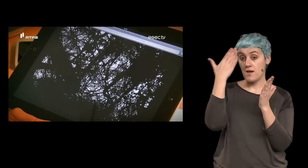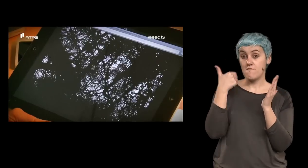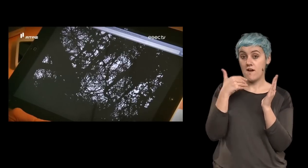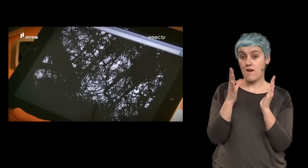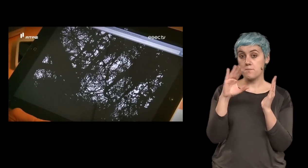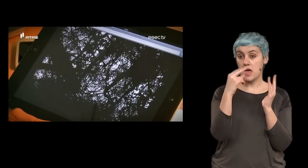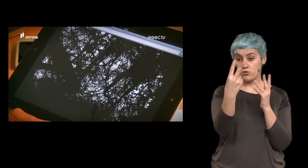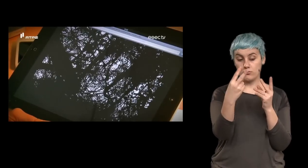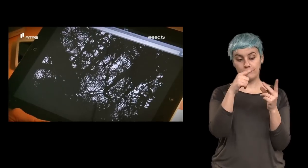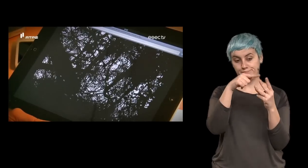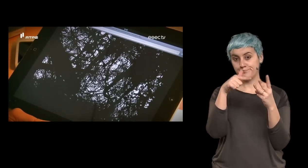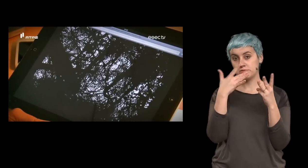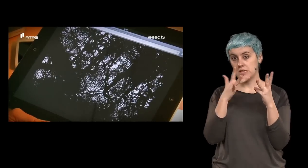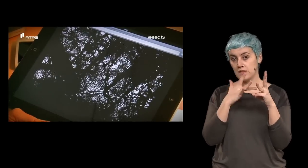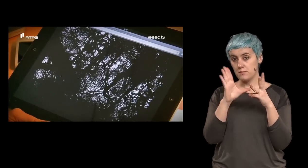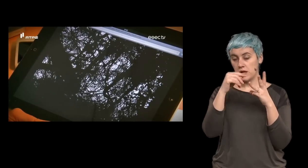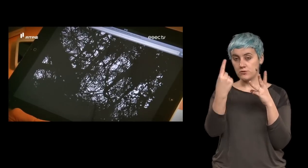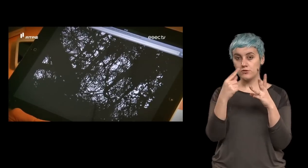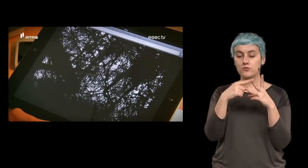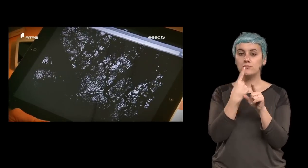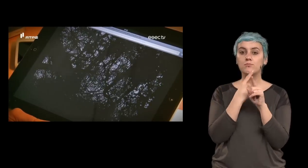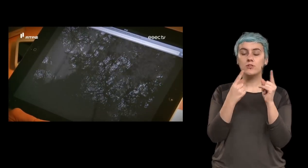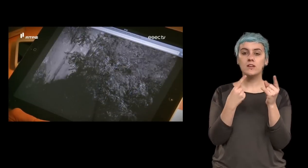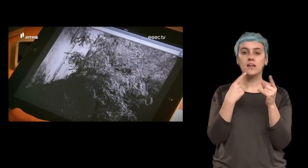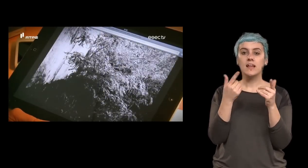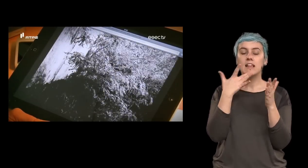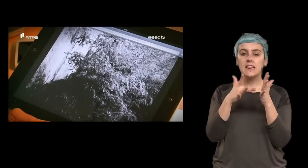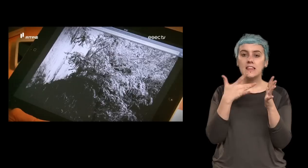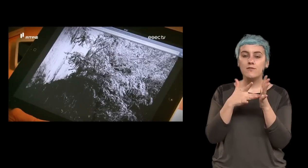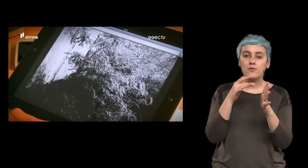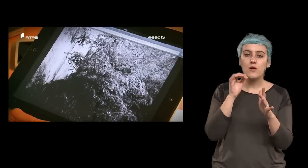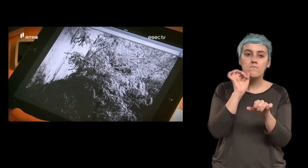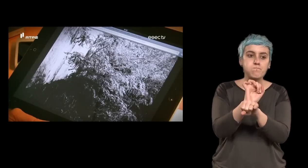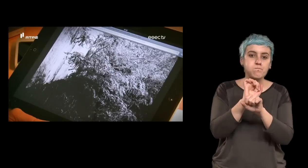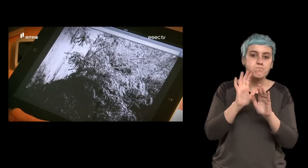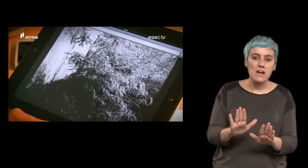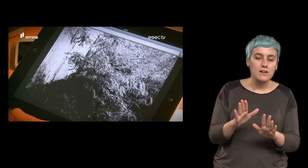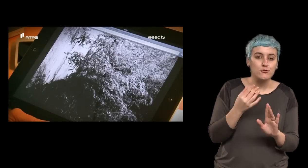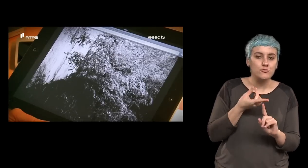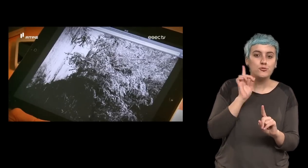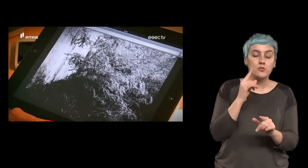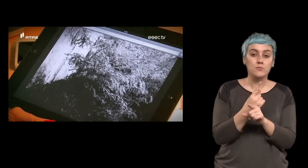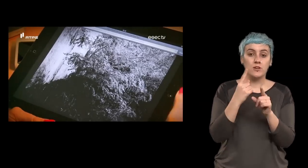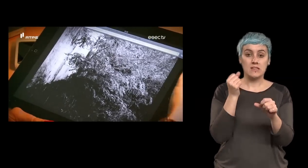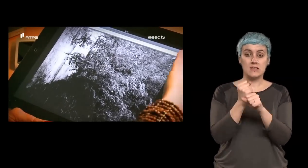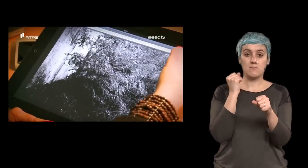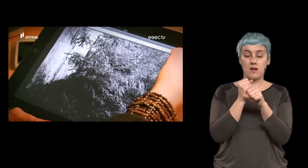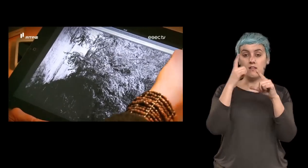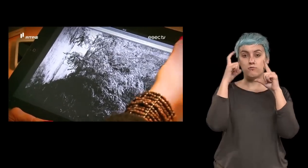é? Cada livro destes é um livro em crescimento, não é? Porque ele tem uma dimensão estática, no sentido que aquilo que reúne ao nível do ensaio é permanente, senão vai ser